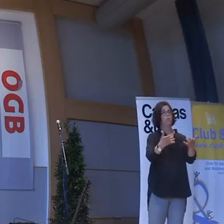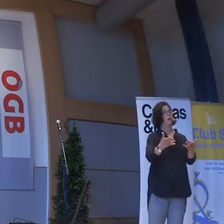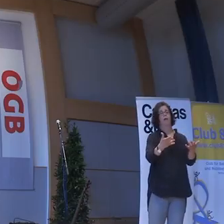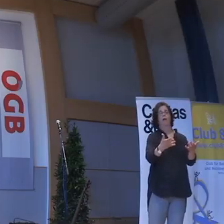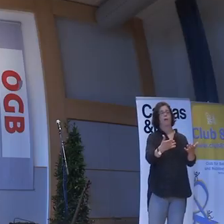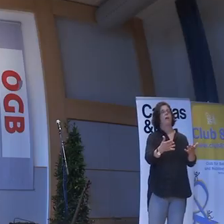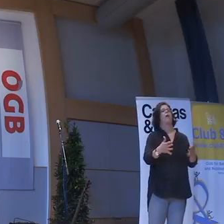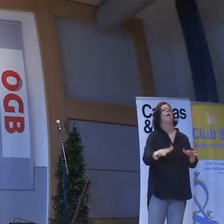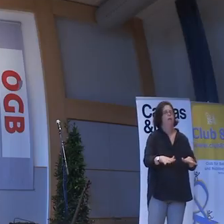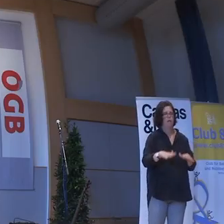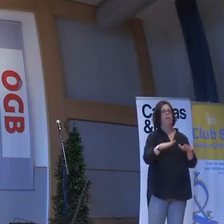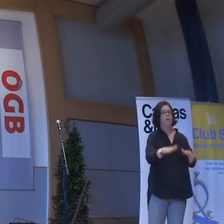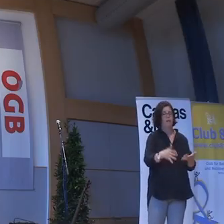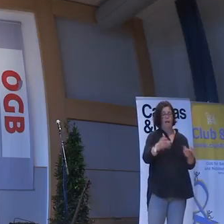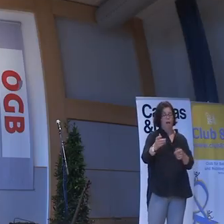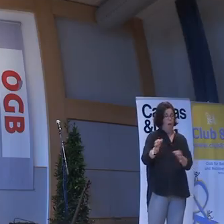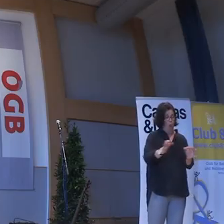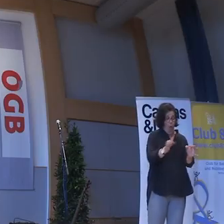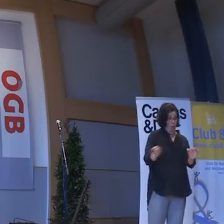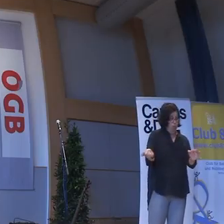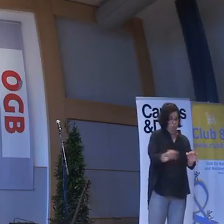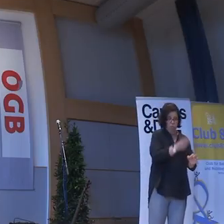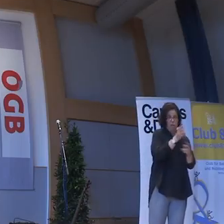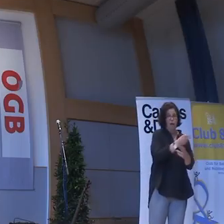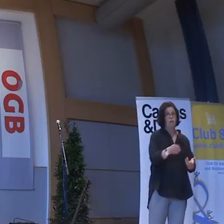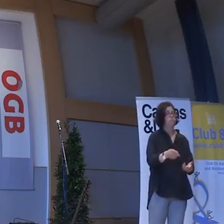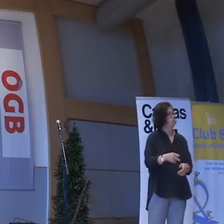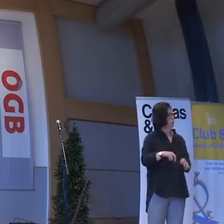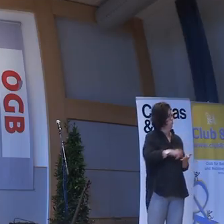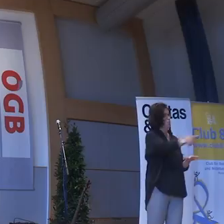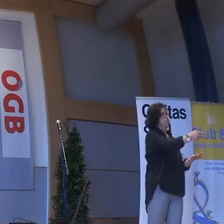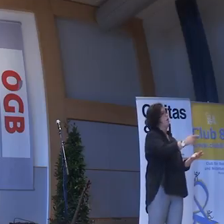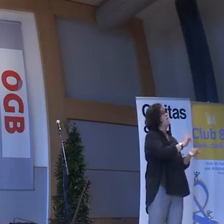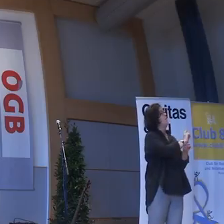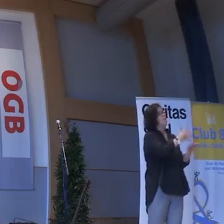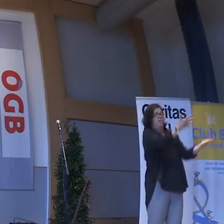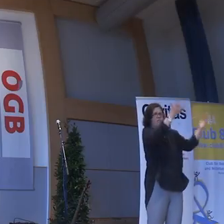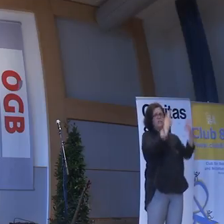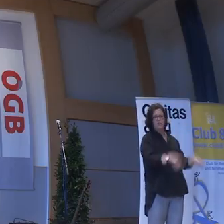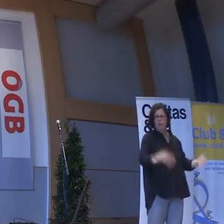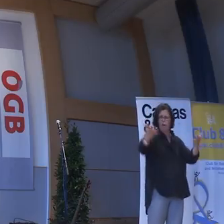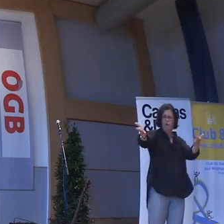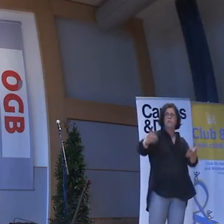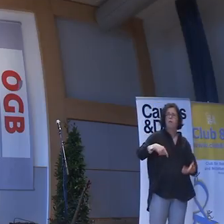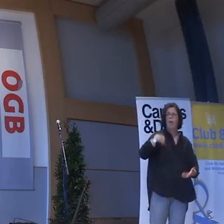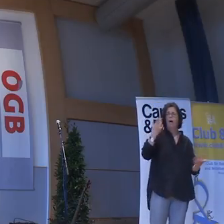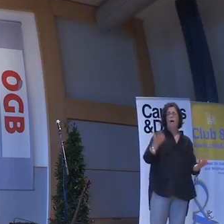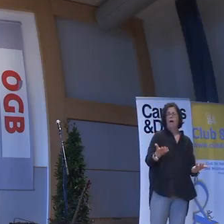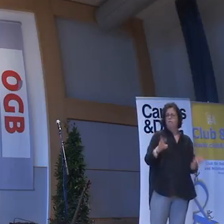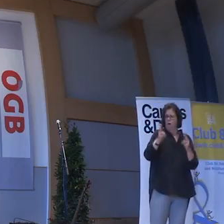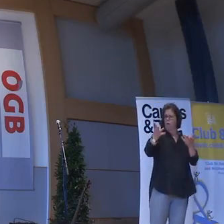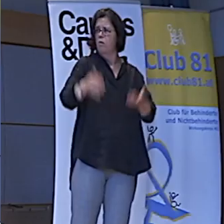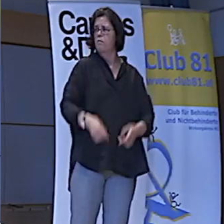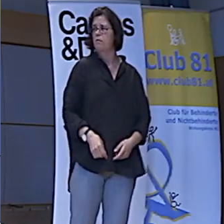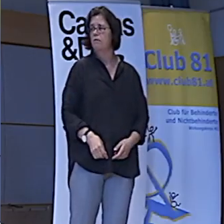nicht an. Die bringen keinen Beugs los. Dann gehen sie zum Platzfahrt. Was ist denn los mit denen? Wieso brauchen die